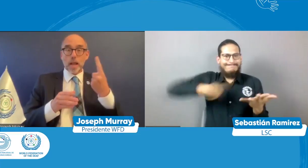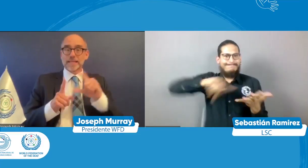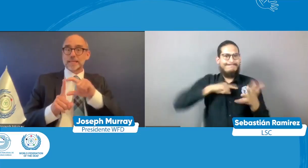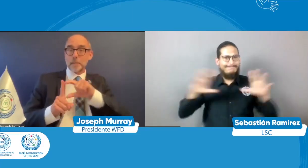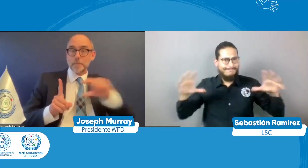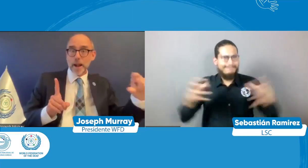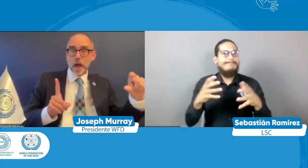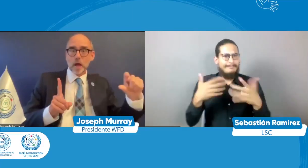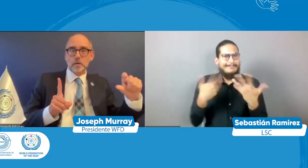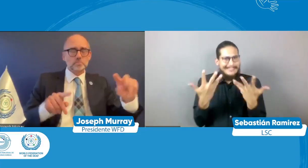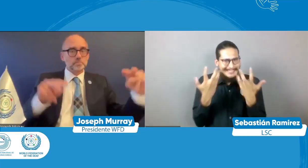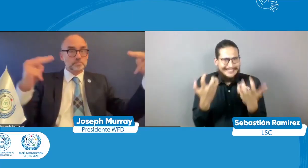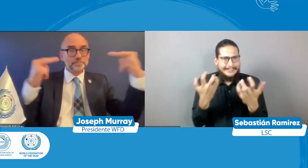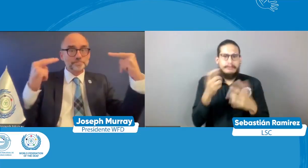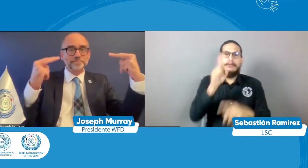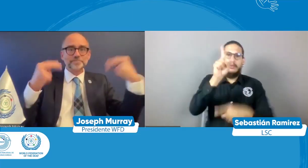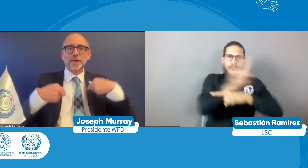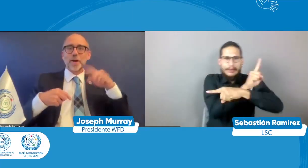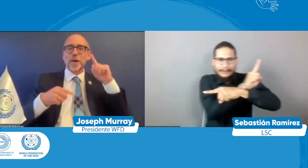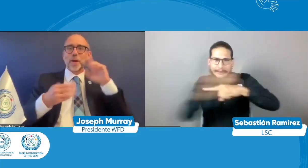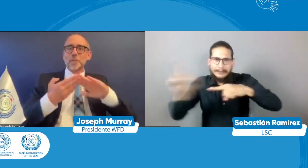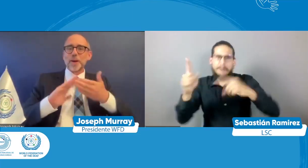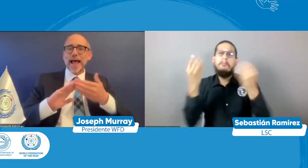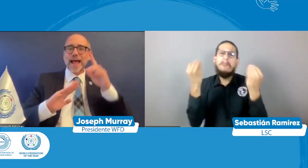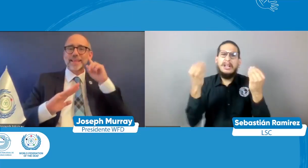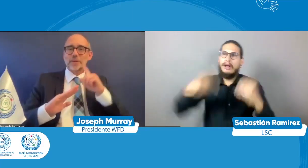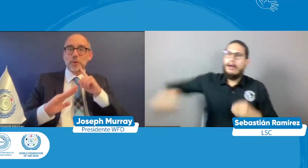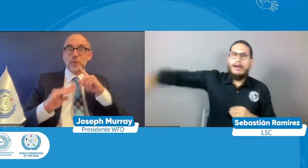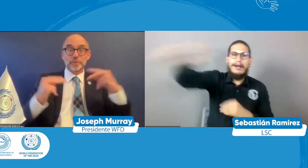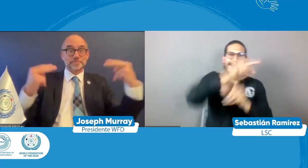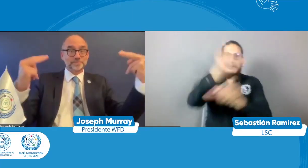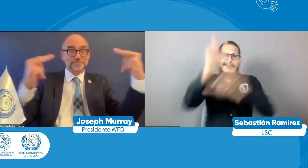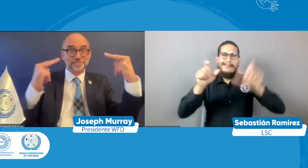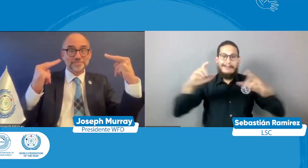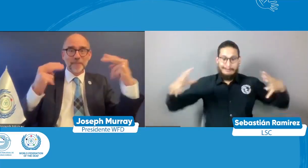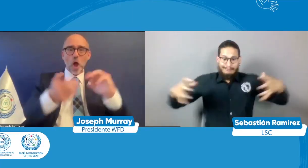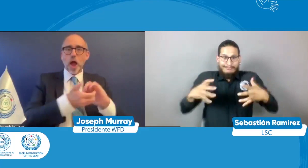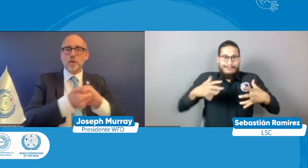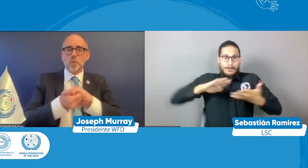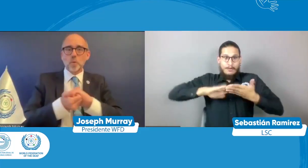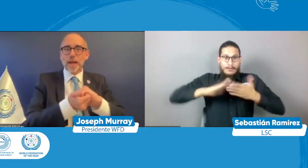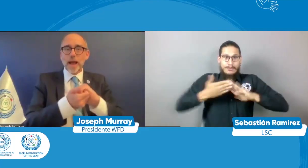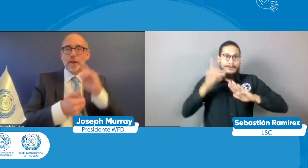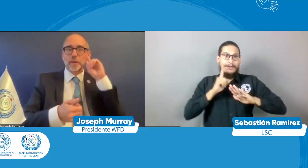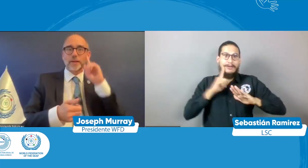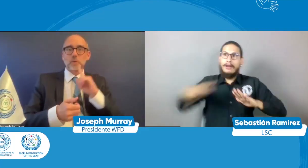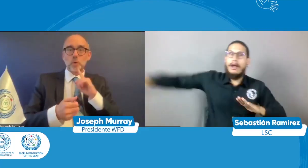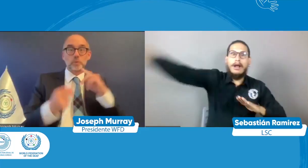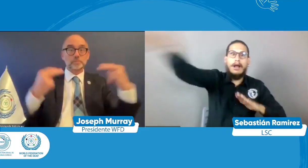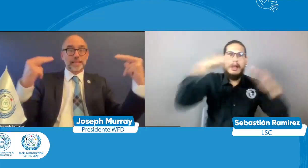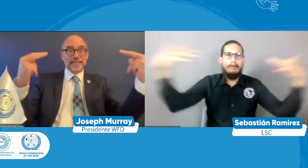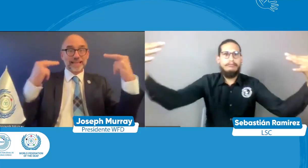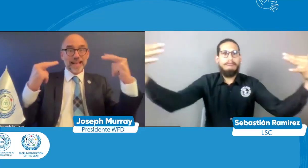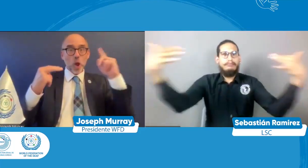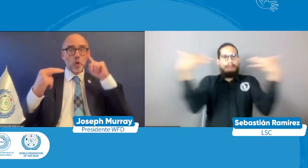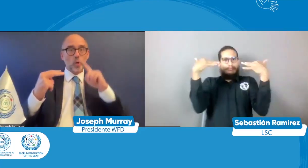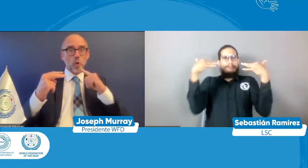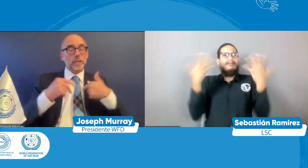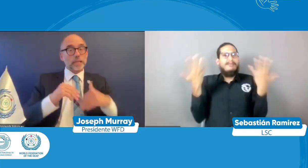como cualquier otra persona precisamente entonces la semana internacional de la persona sorda se ha hecho para